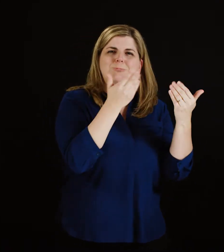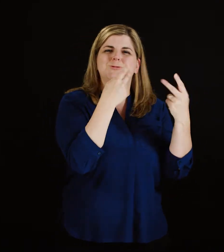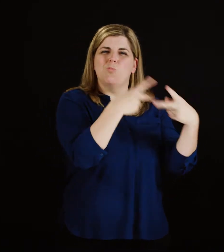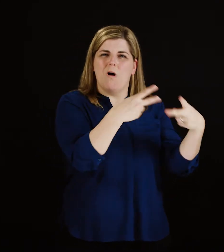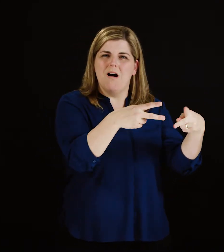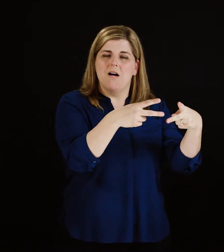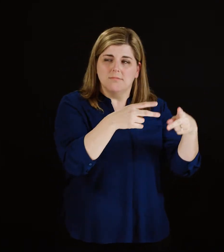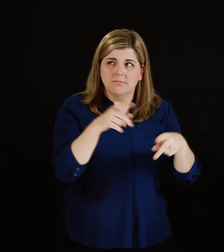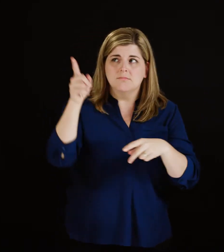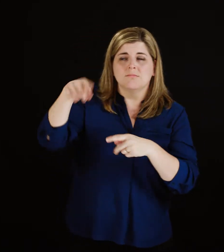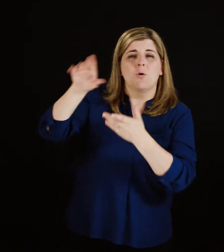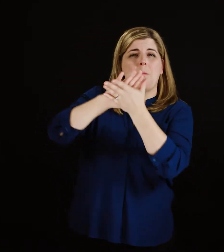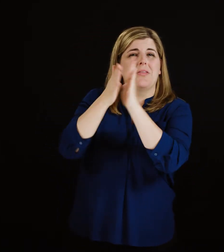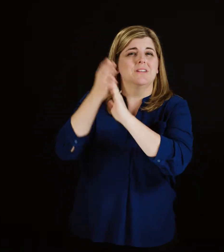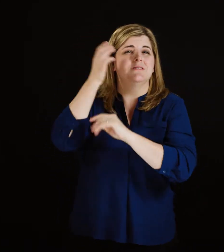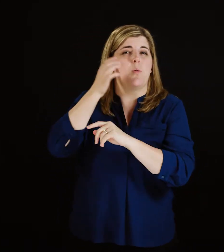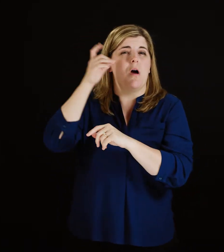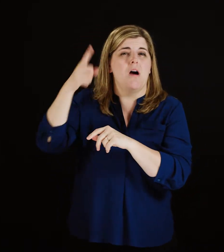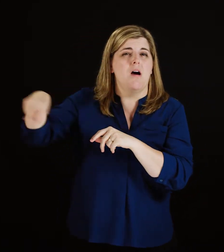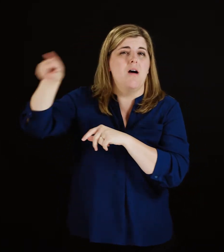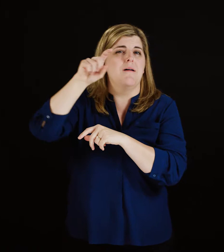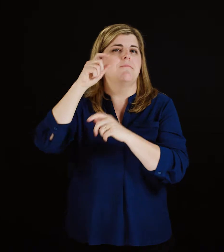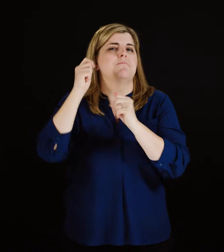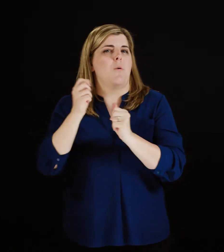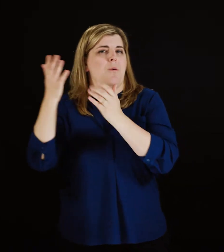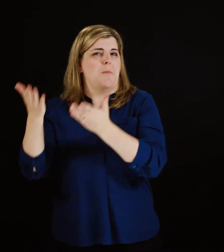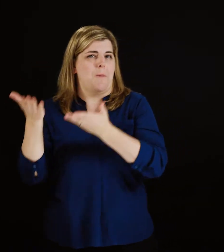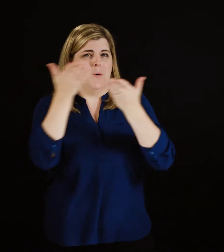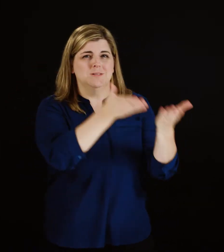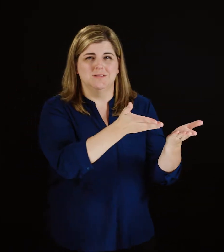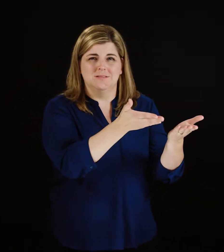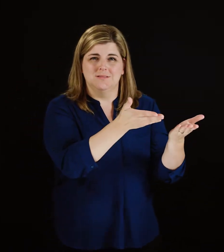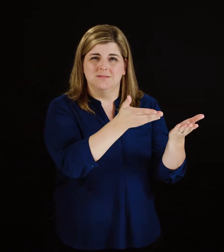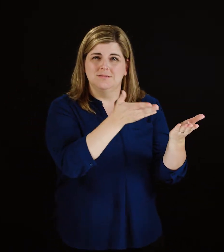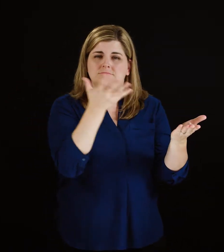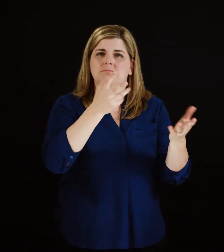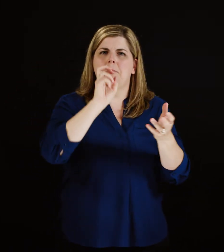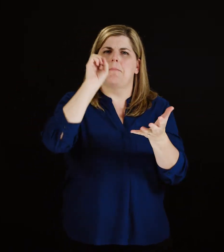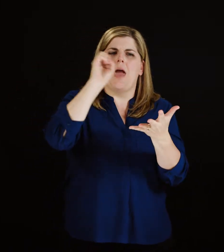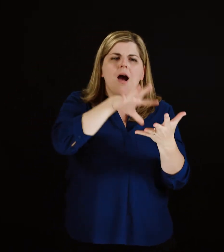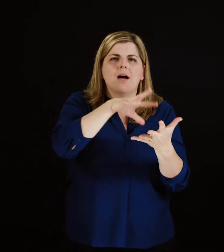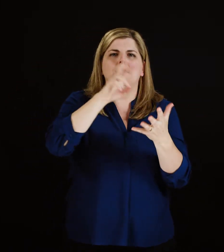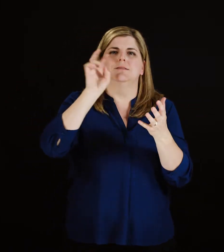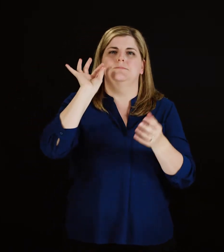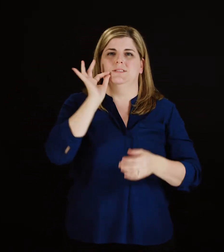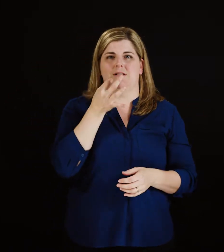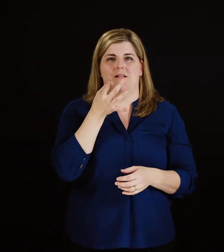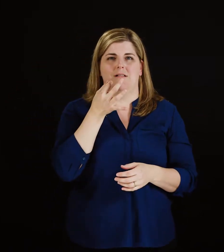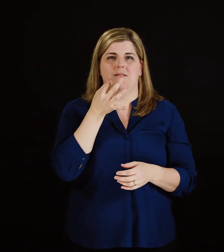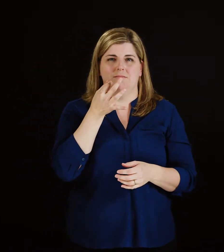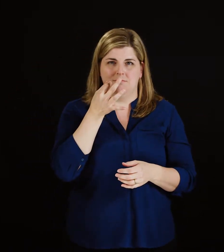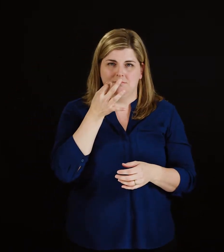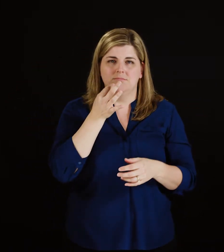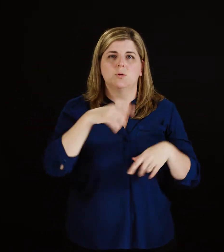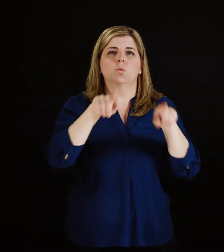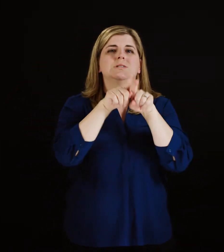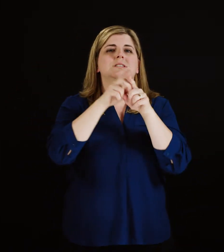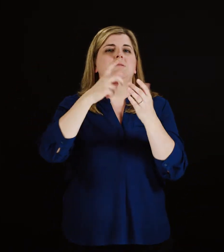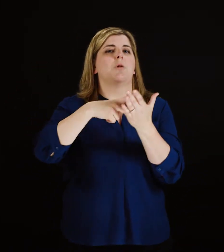les fournisseurs de services leur proposent des forfaits spéciaux, ainsi que des programmes d'accès au crédit ou